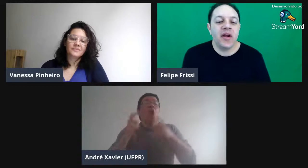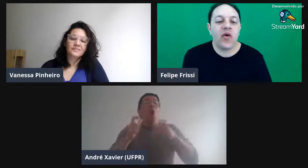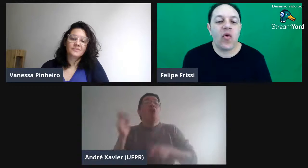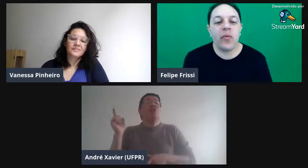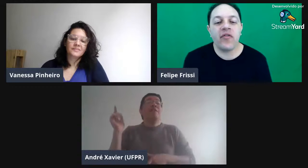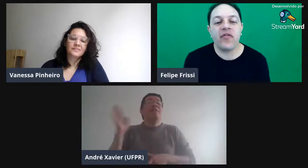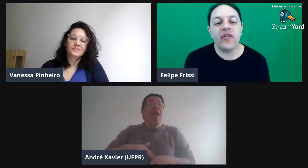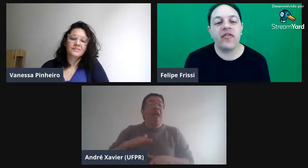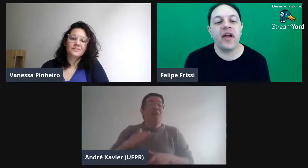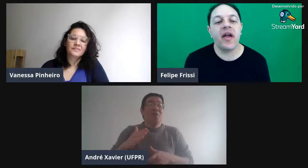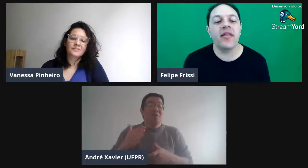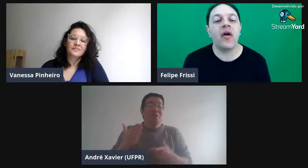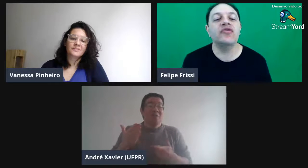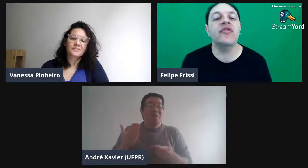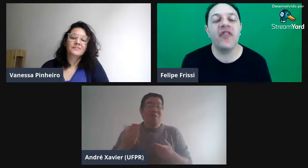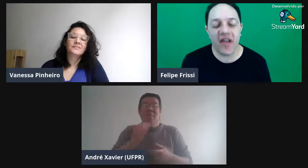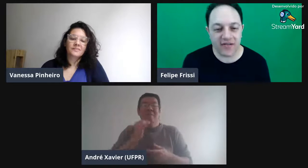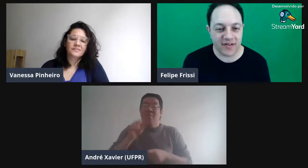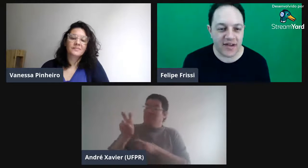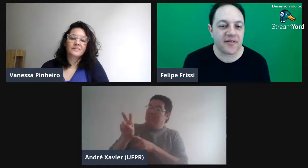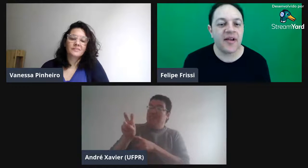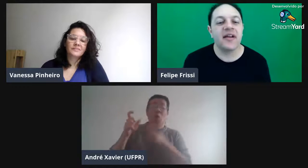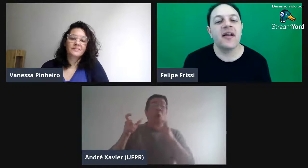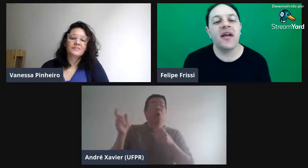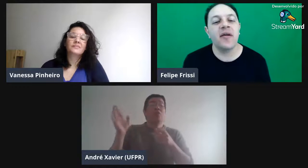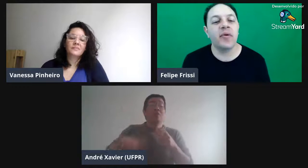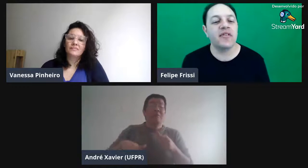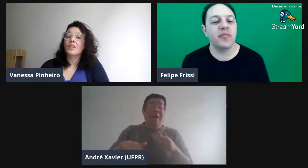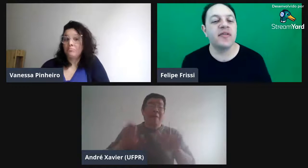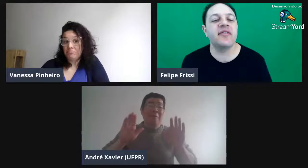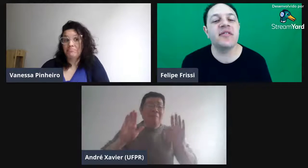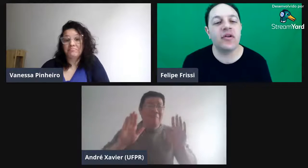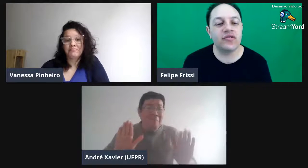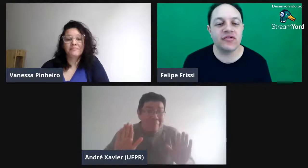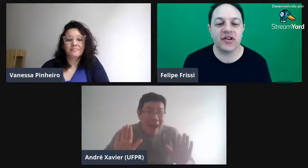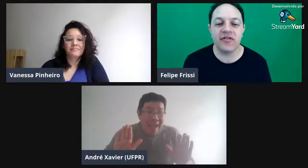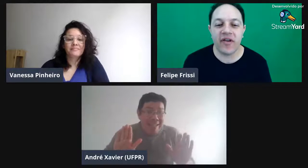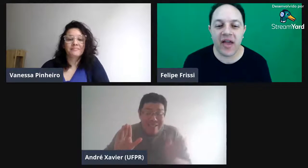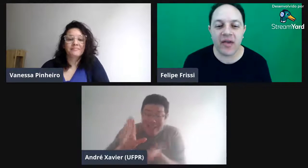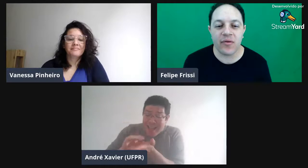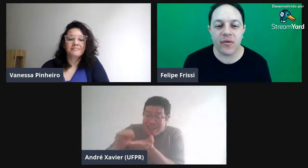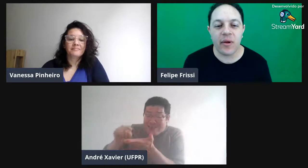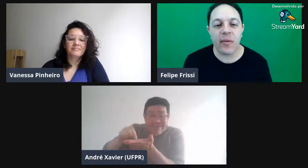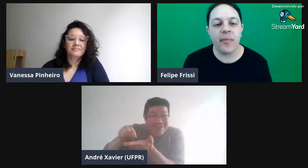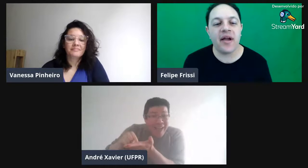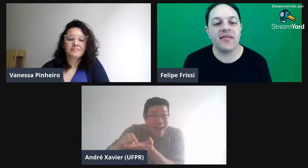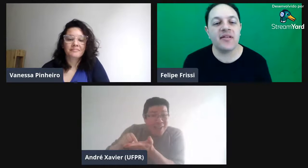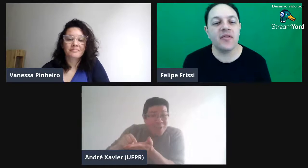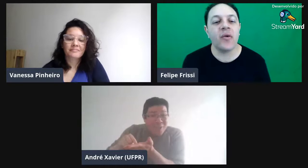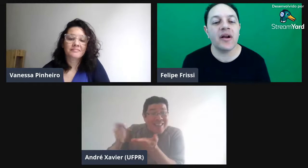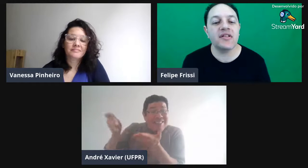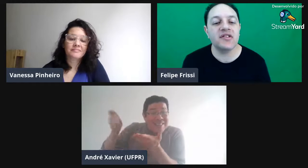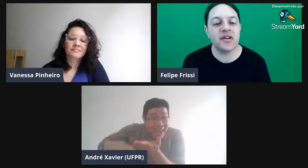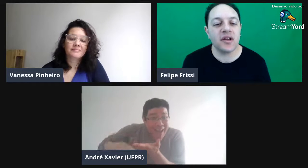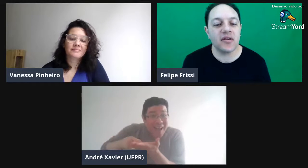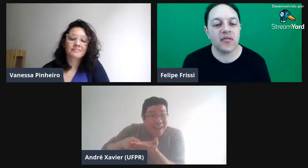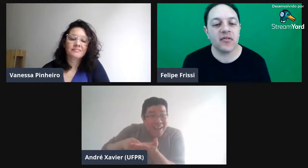como que foi, de onde veio, né? Por exemplo, esses cinco, de onde que veio. Mas, no artigo,